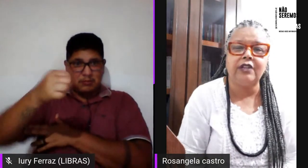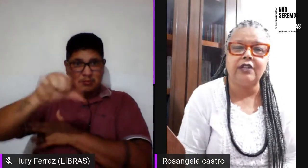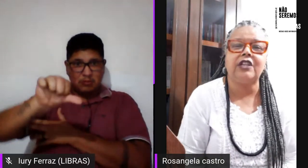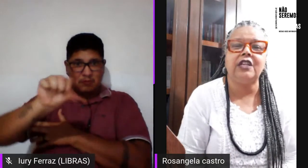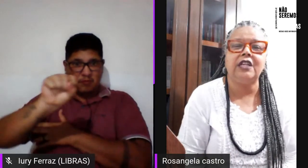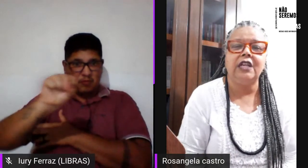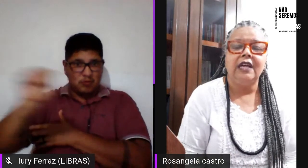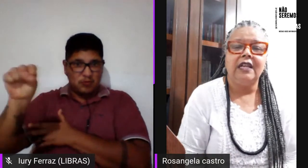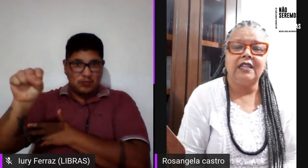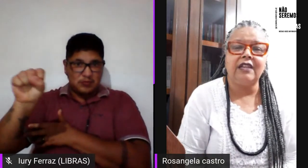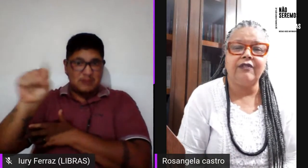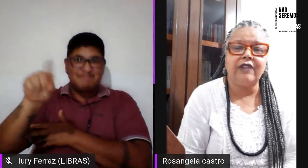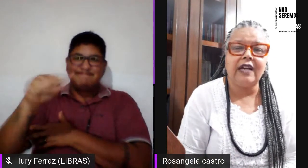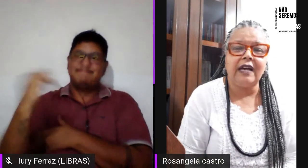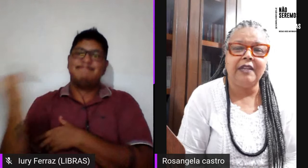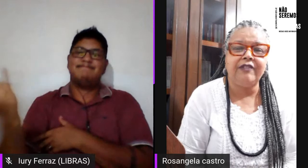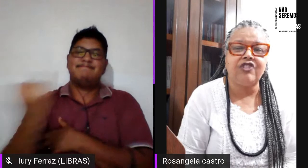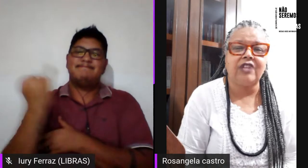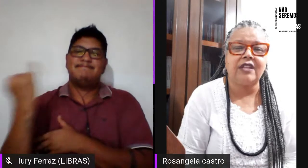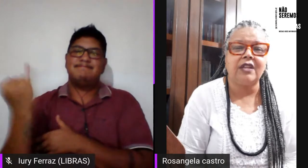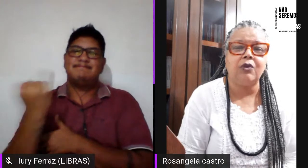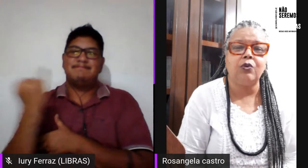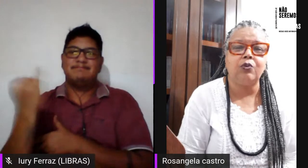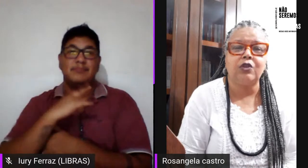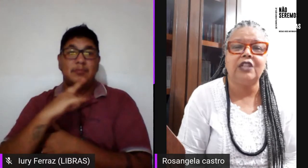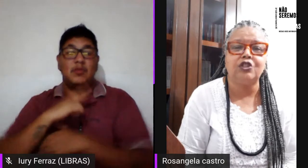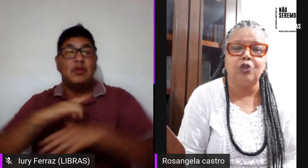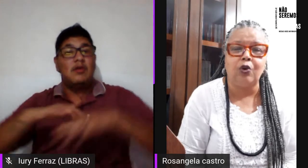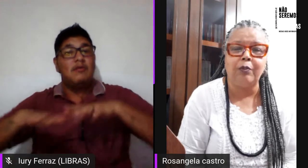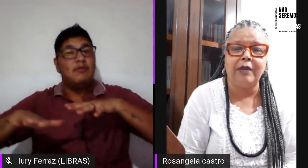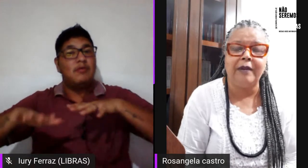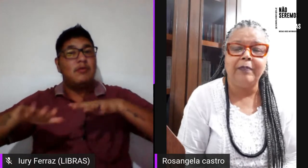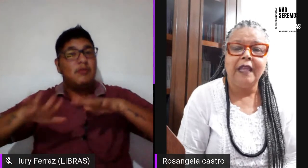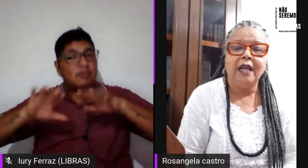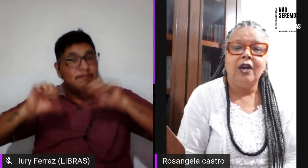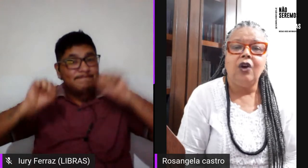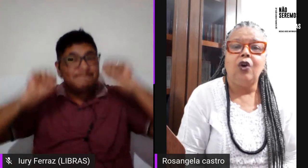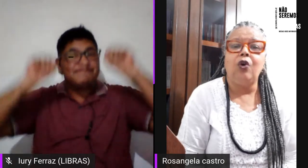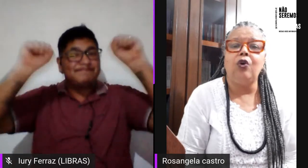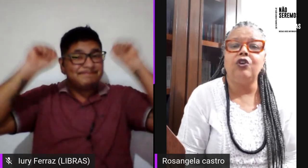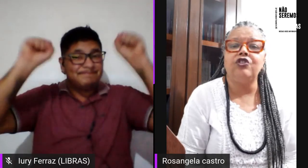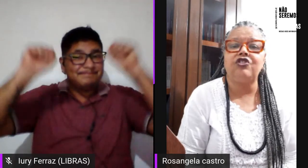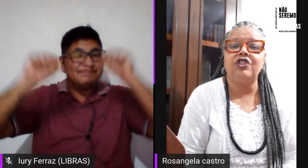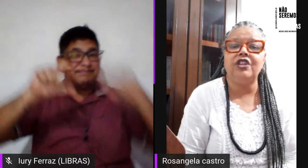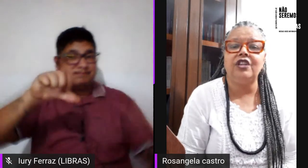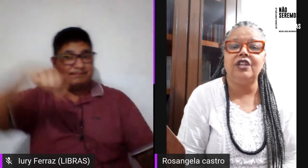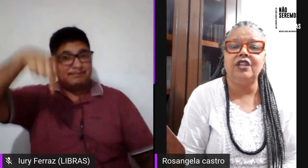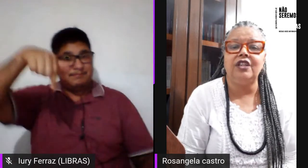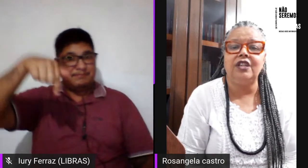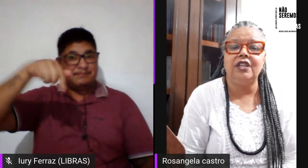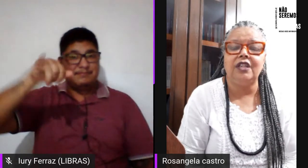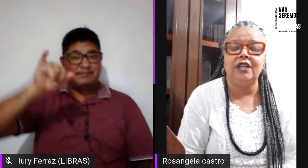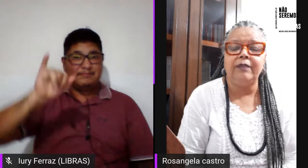importante que teve a manifestação do Kizomba, onde